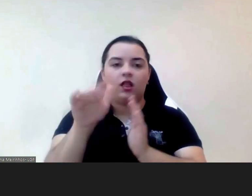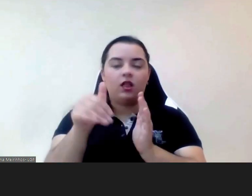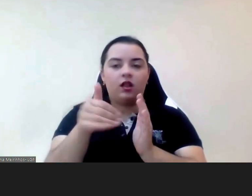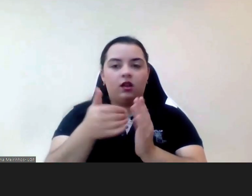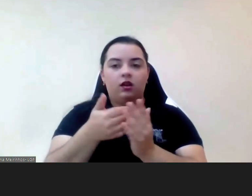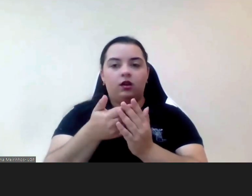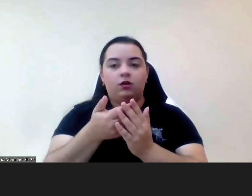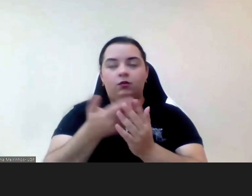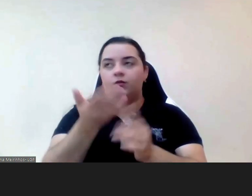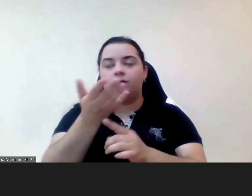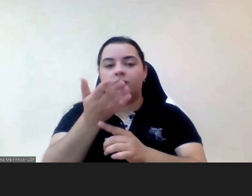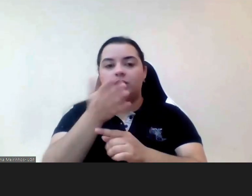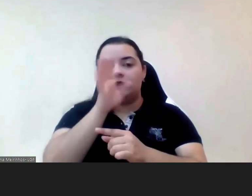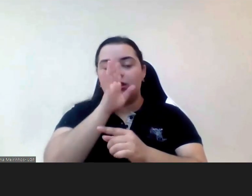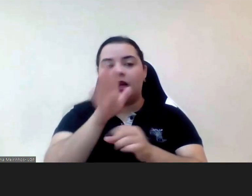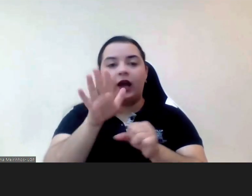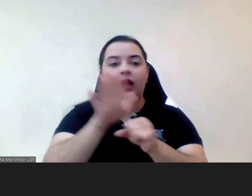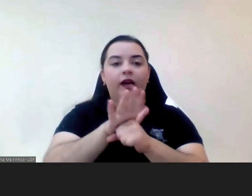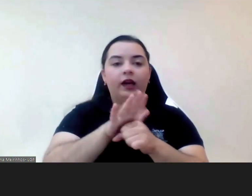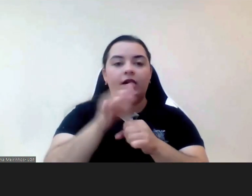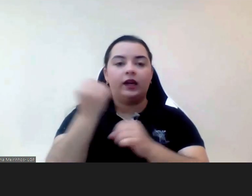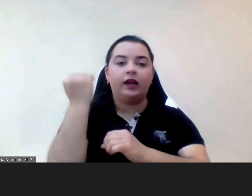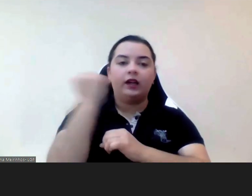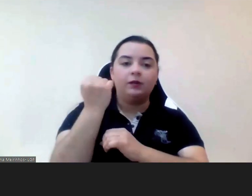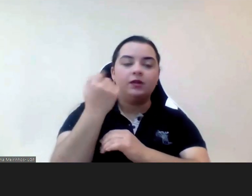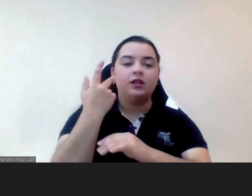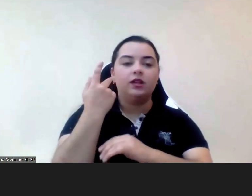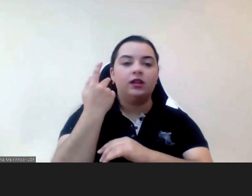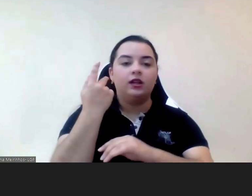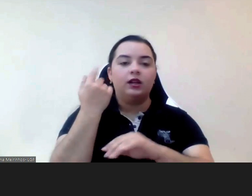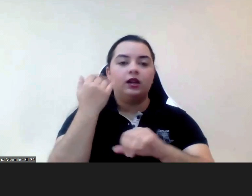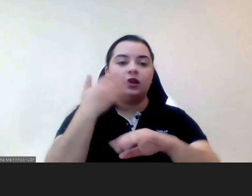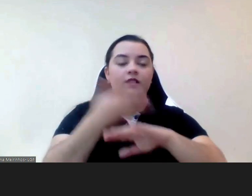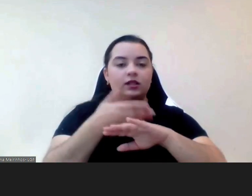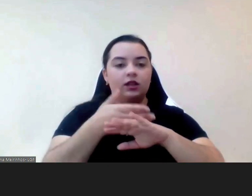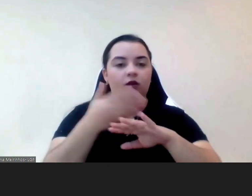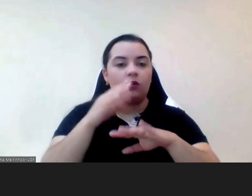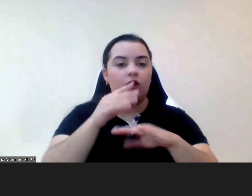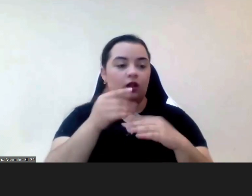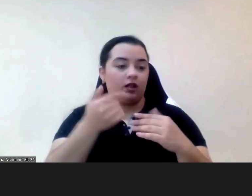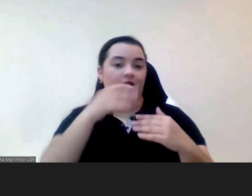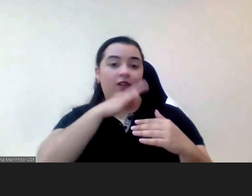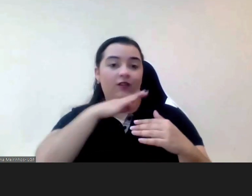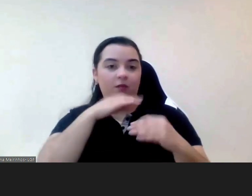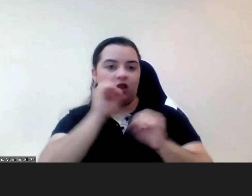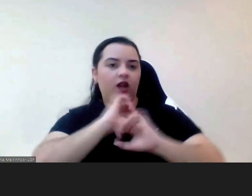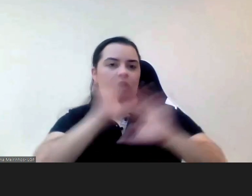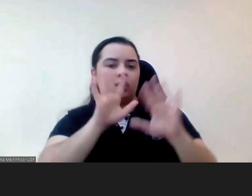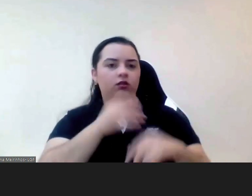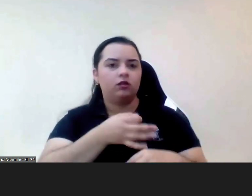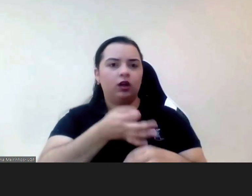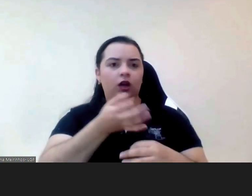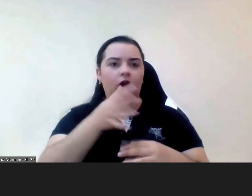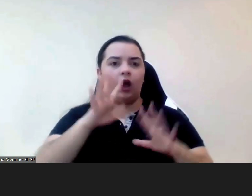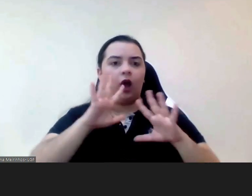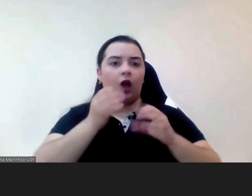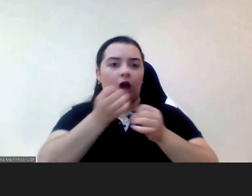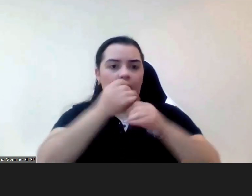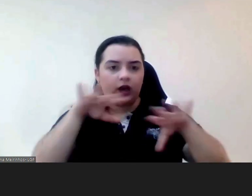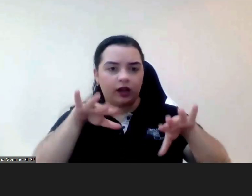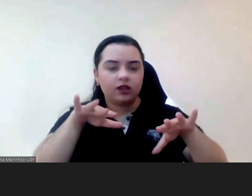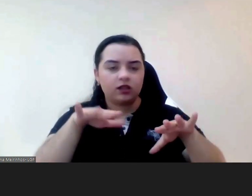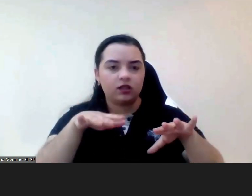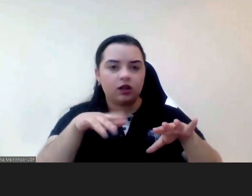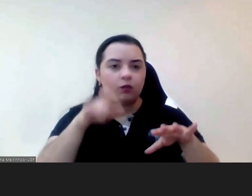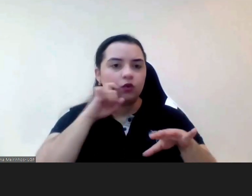crimes sexuais dentro da família isso é óbvio não é? quer dizer a criança fica desprotegida depois da